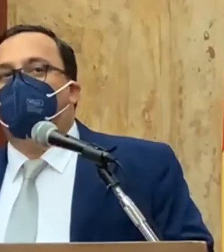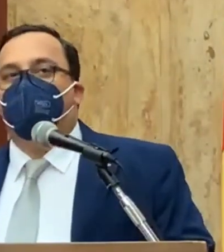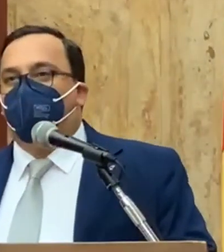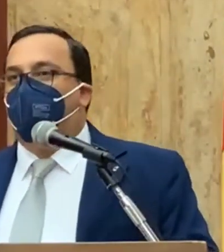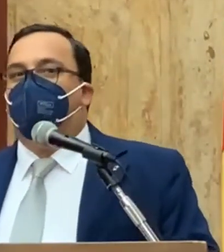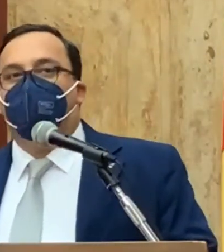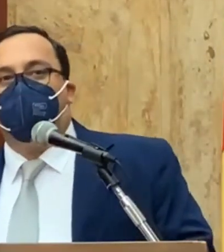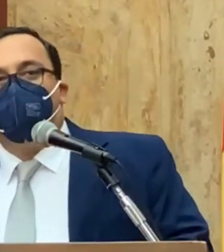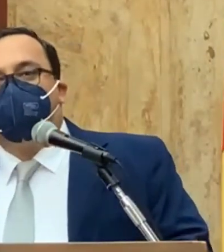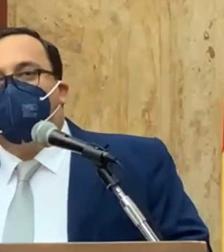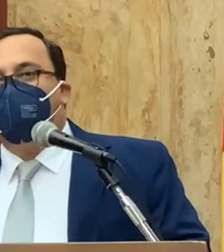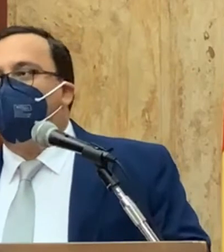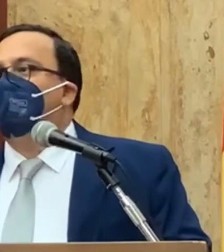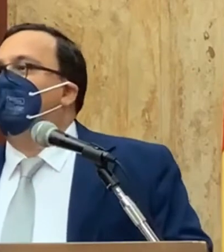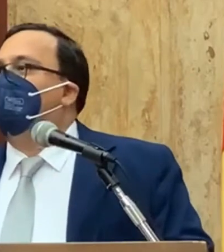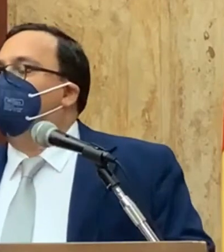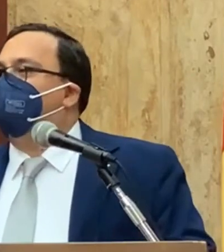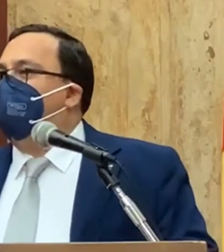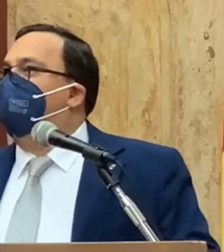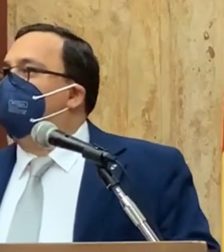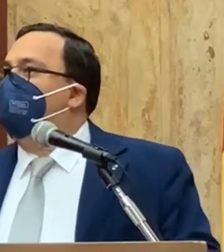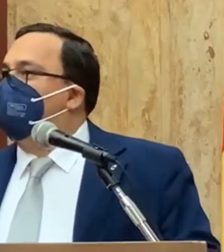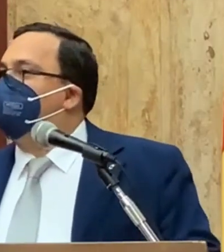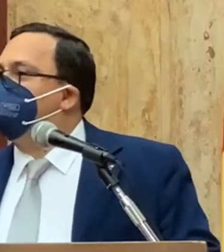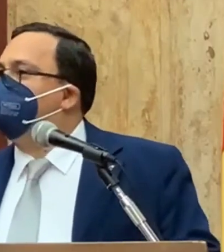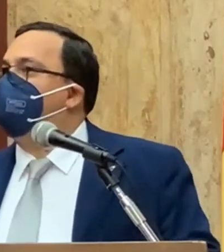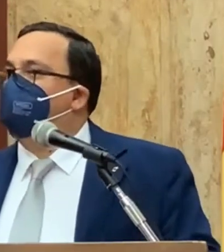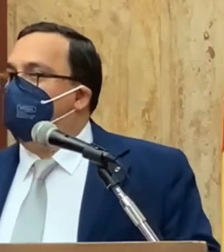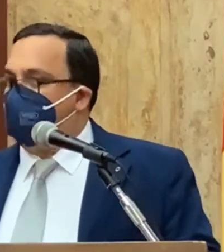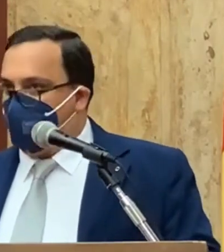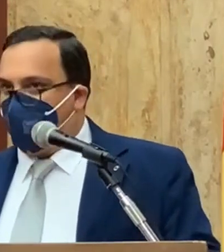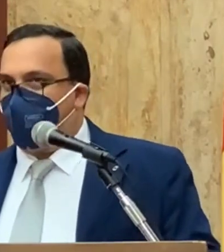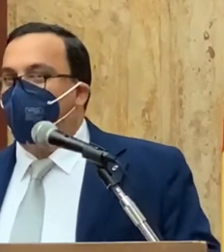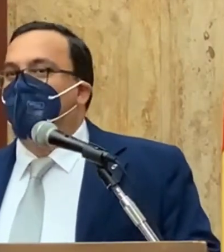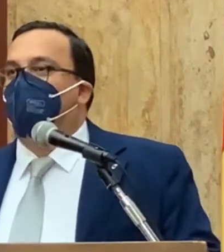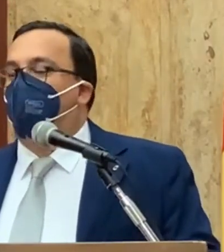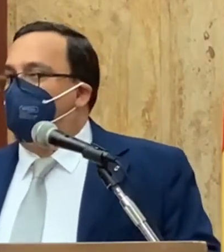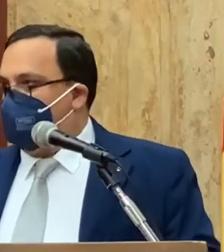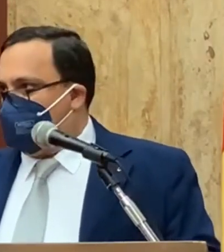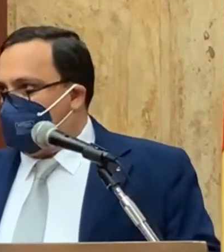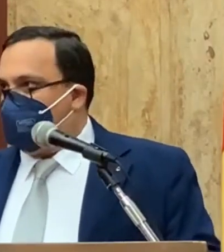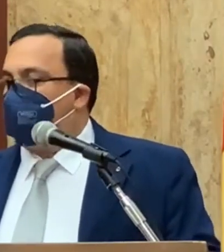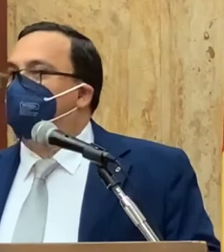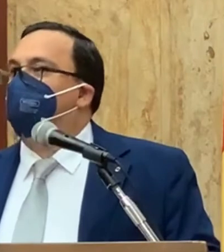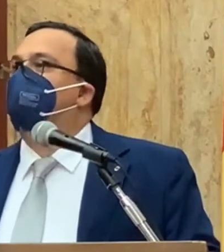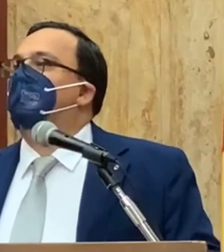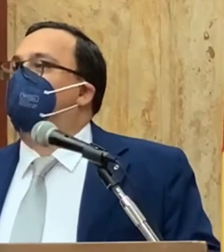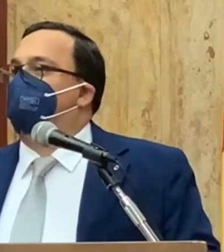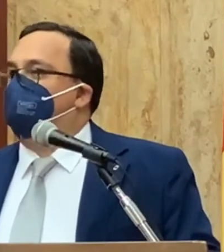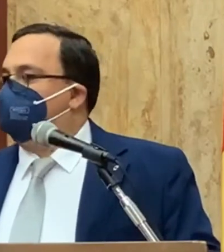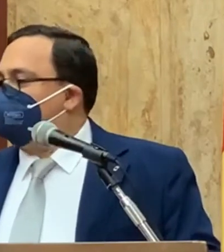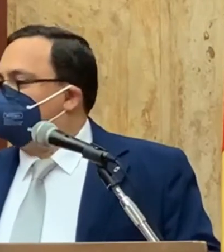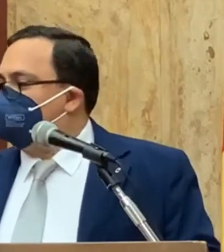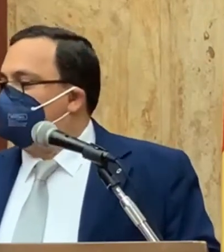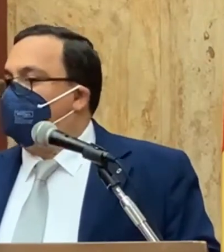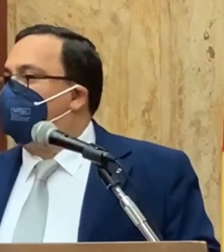Non vedo due, ma lo ringrazio anche perché l'unione degli intenti di questi gruppi politici ha fatto sì che poi